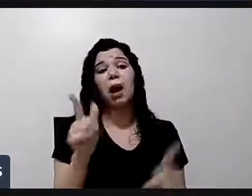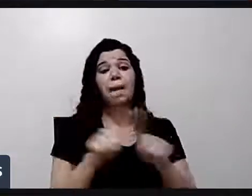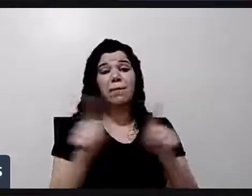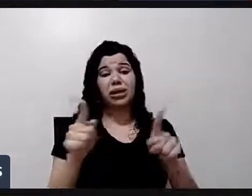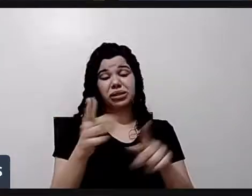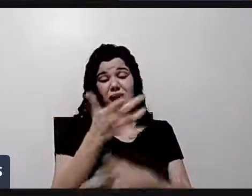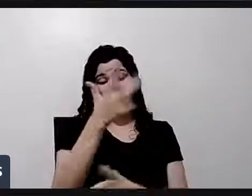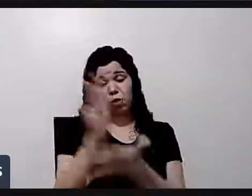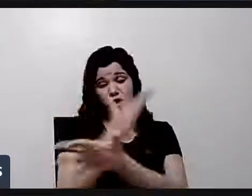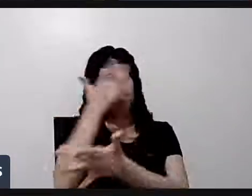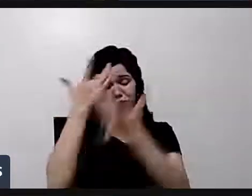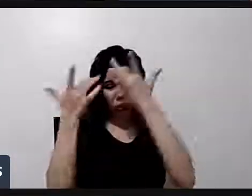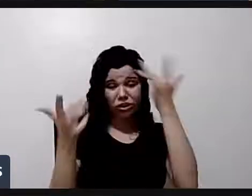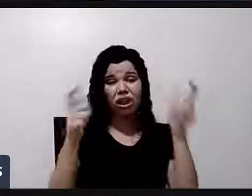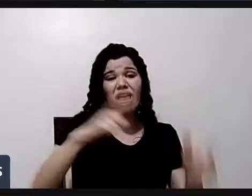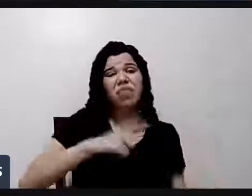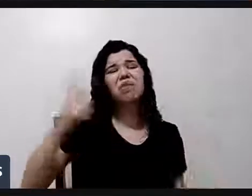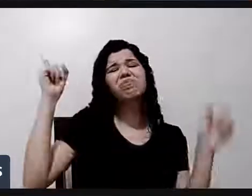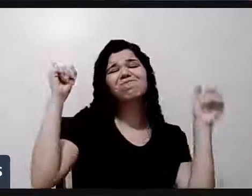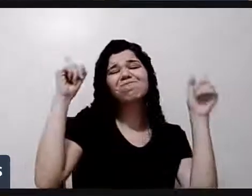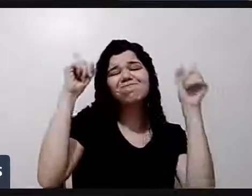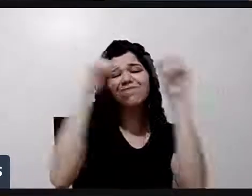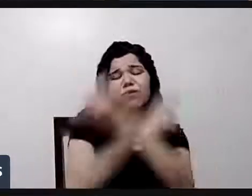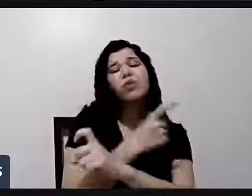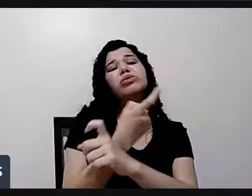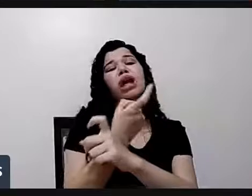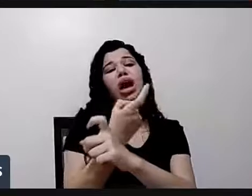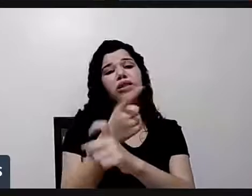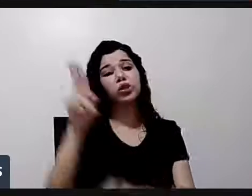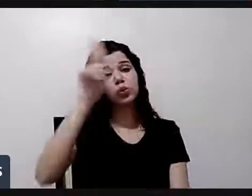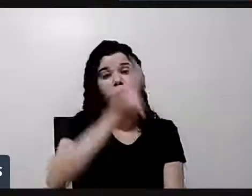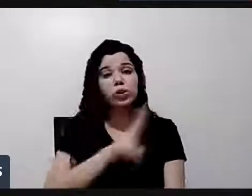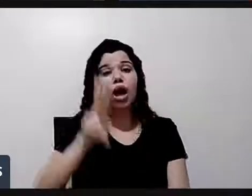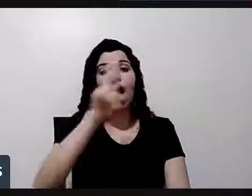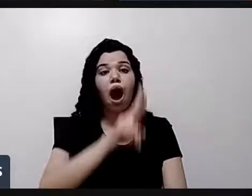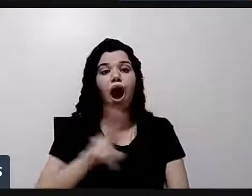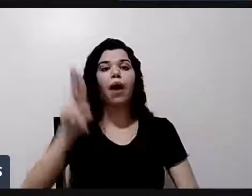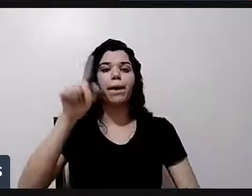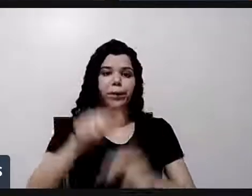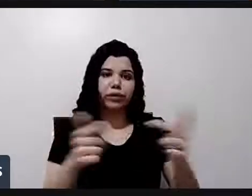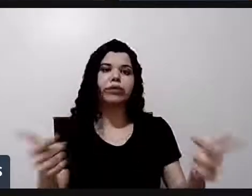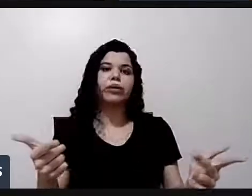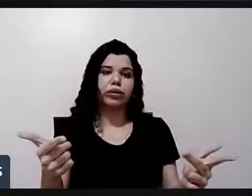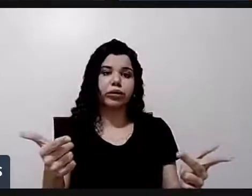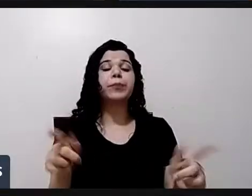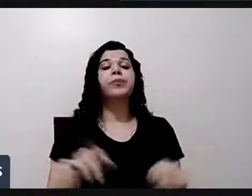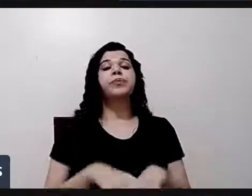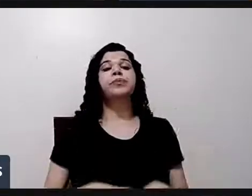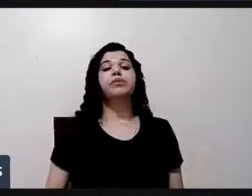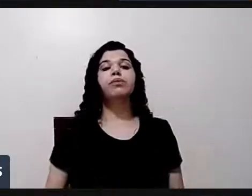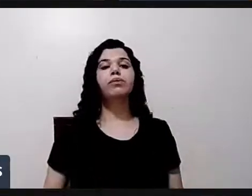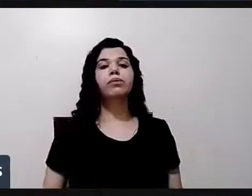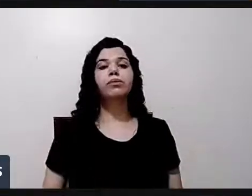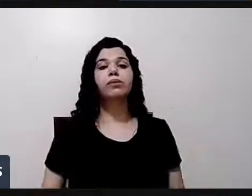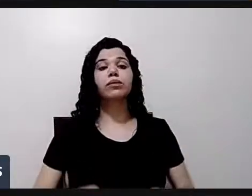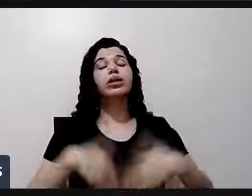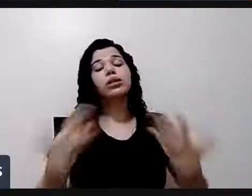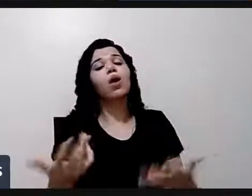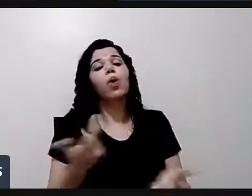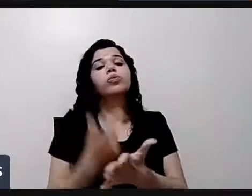Carlos. Dificuldade de utilizar. Entendesse? Então, isso torna as coisas mais difíceis.